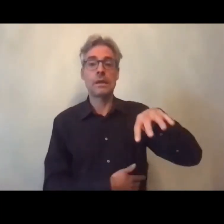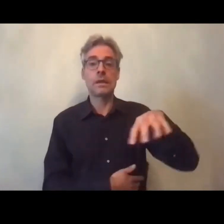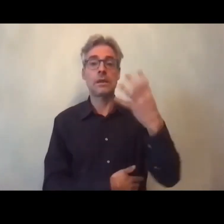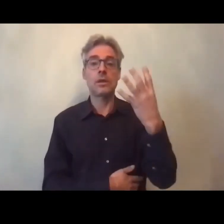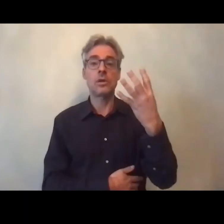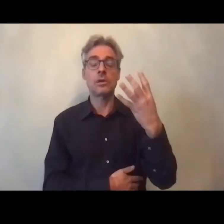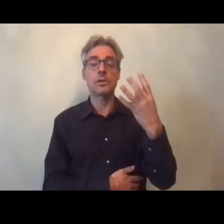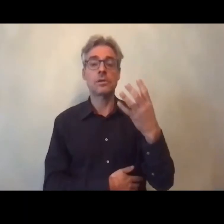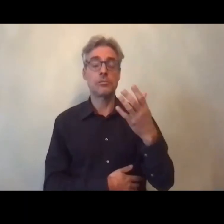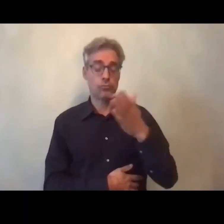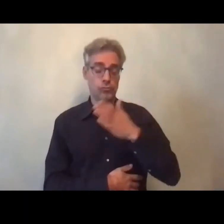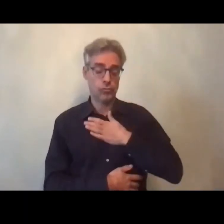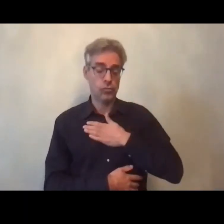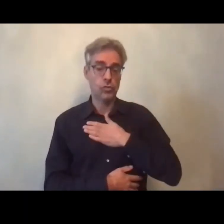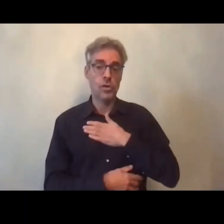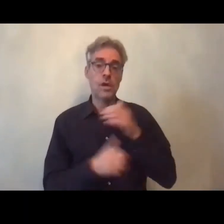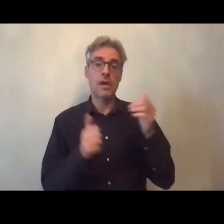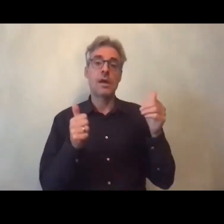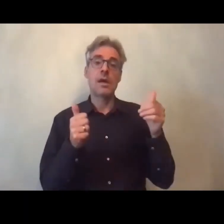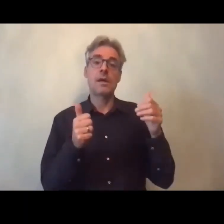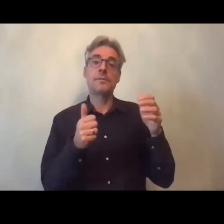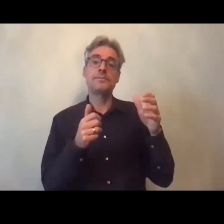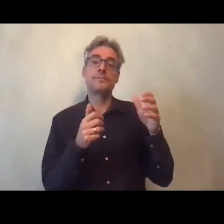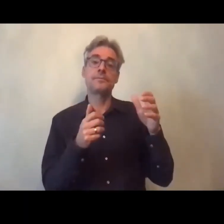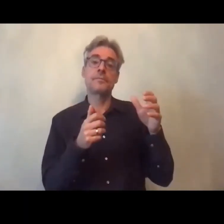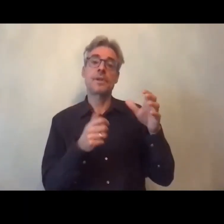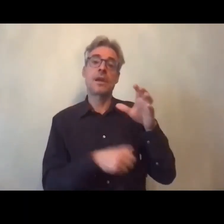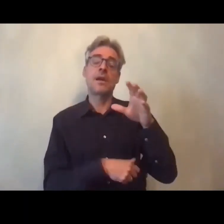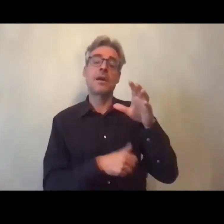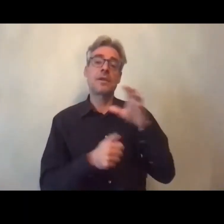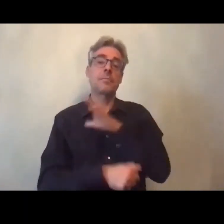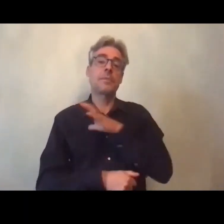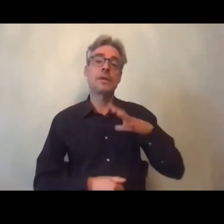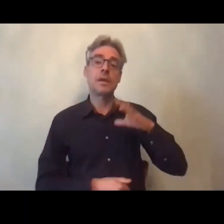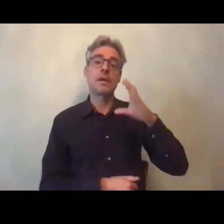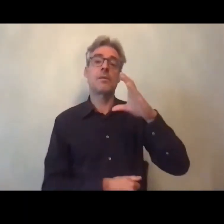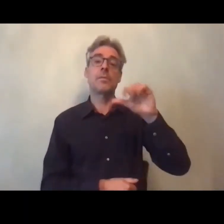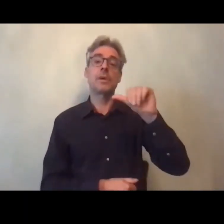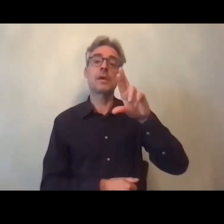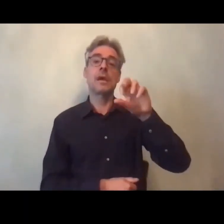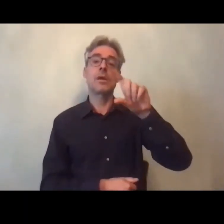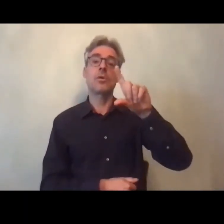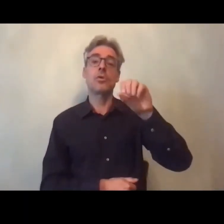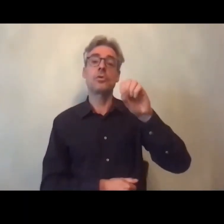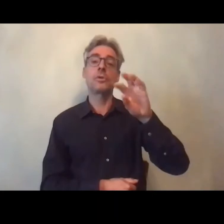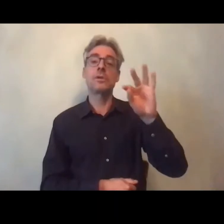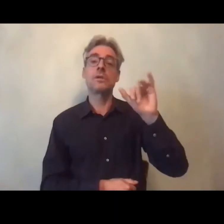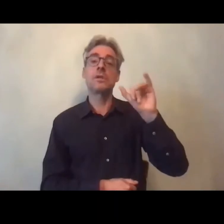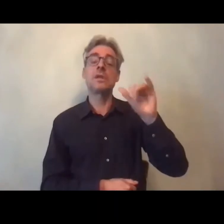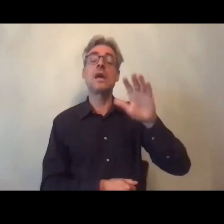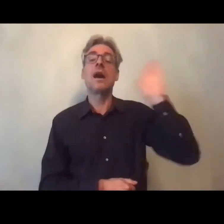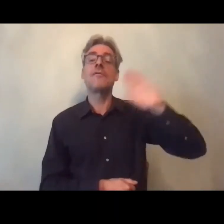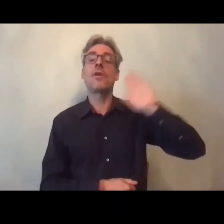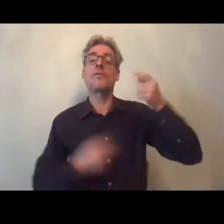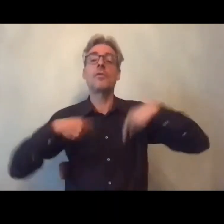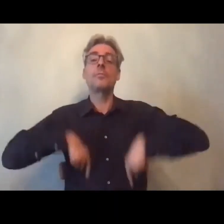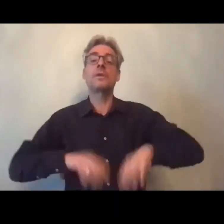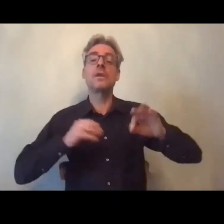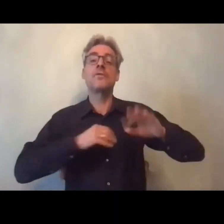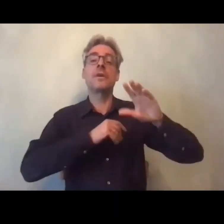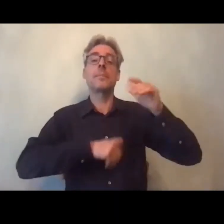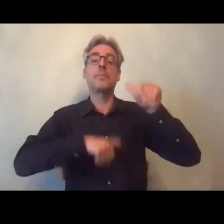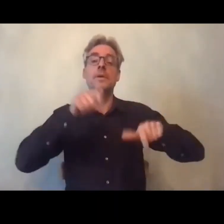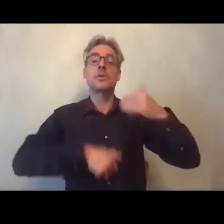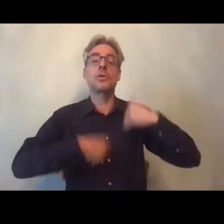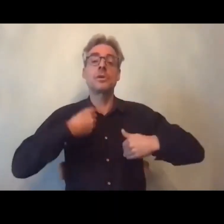rédigé à la demande de Marie-Hardette Carlotti un rapport qui s'appelait Femmes handicapées accès à l'emploi accès aux soins